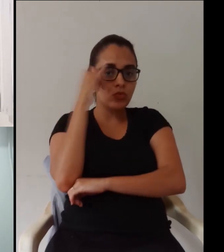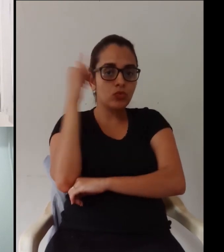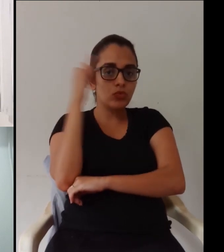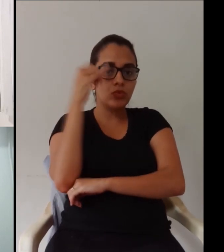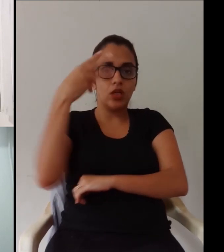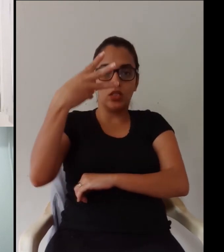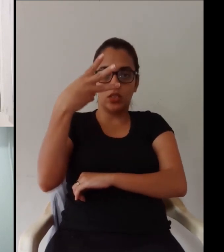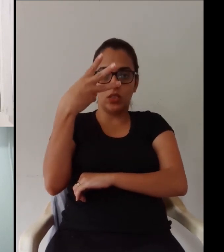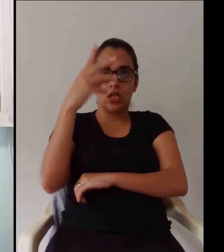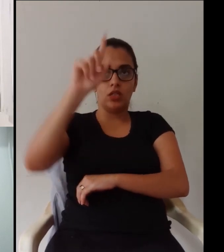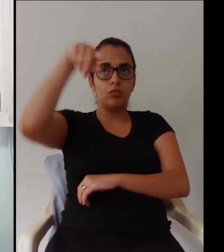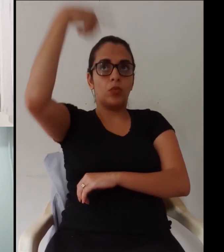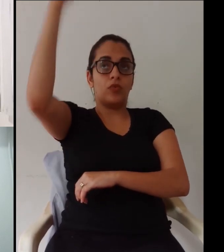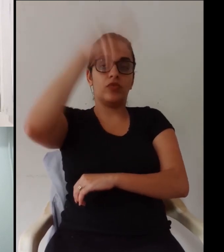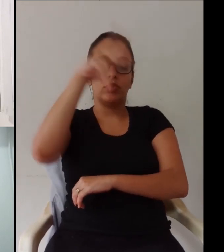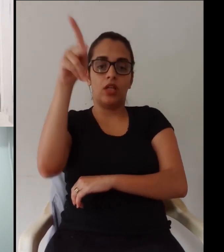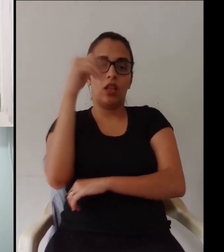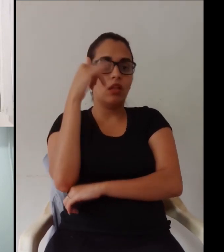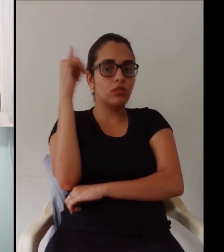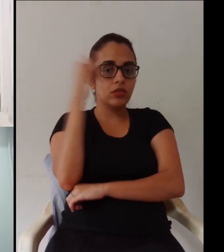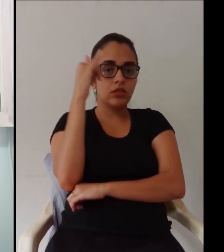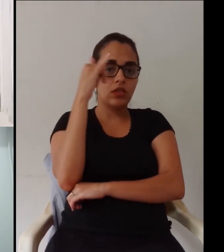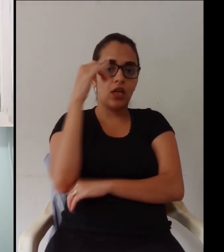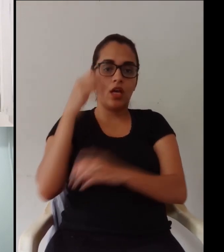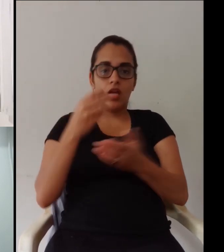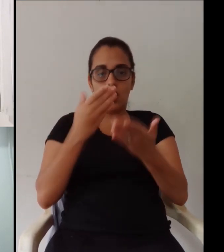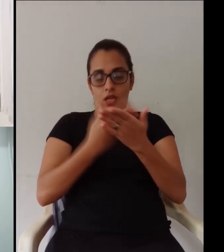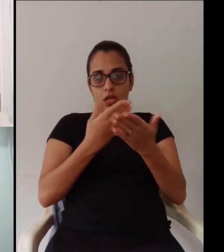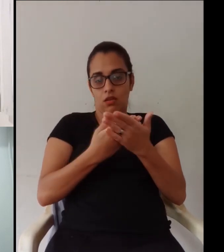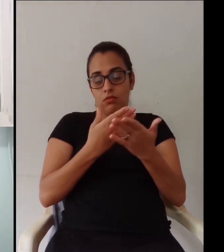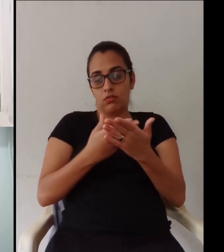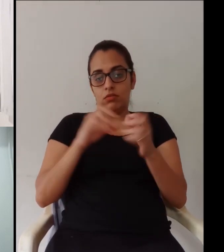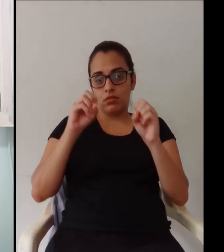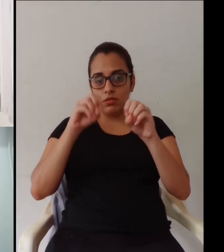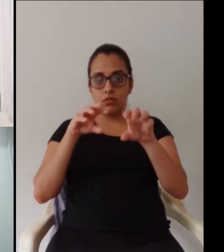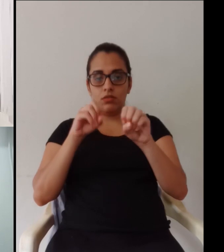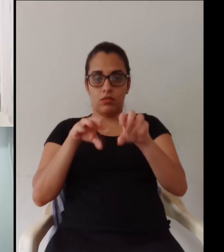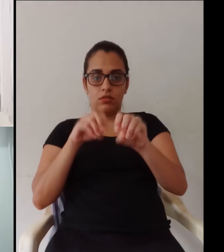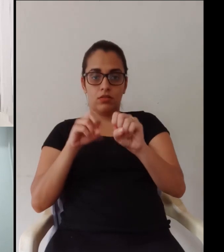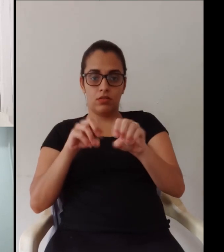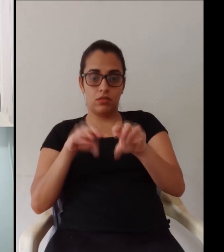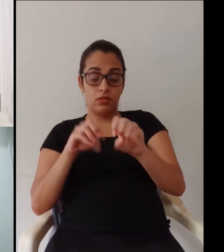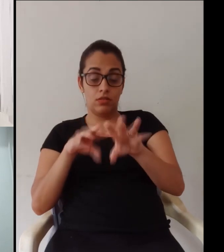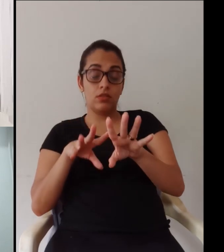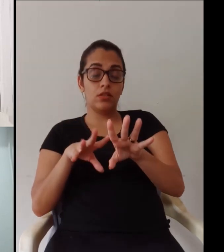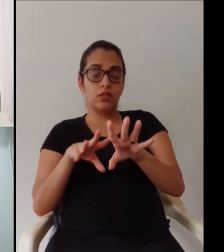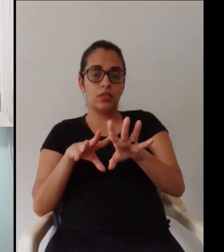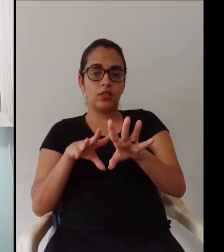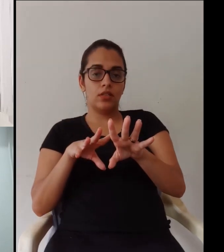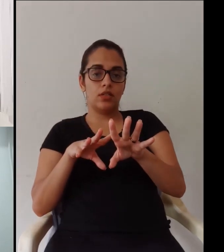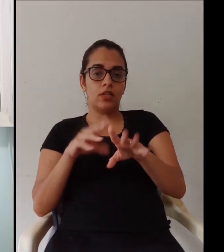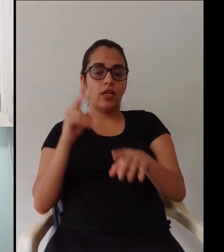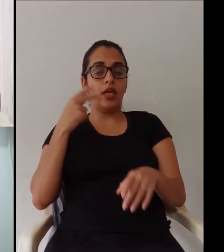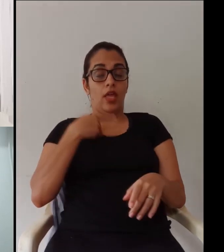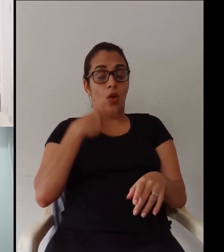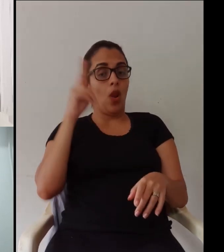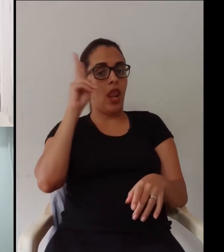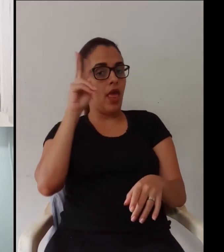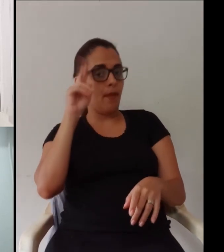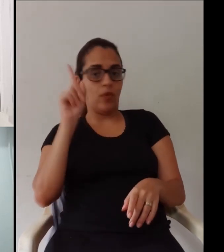aula remota onde o professor marcou três horas da tarde começa uma transmissão então ele está daqui três horas o professor está lá e